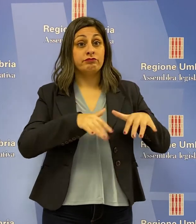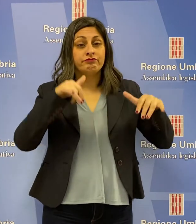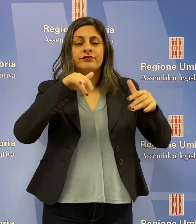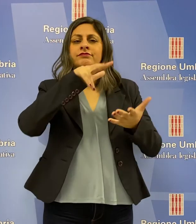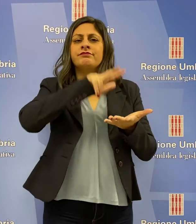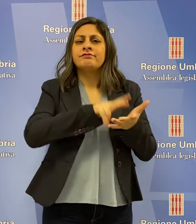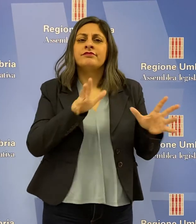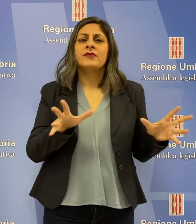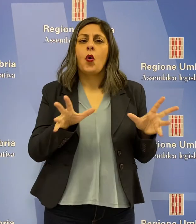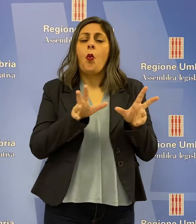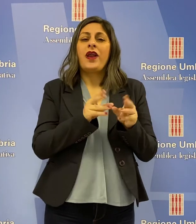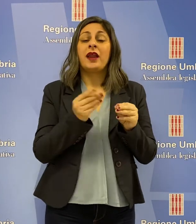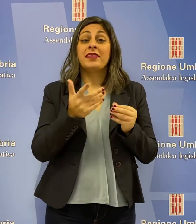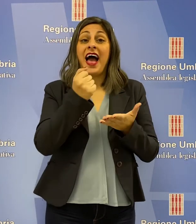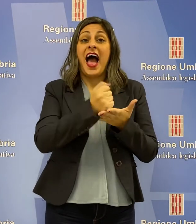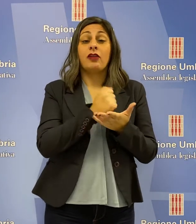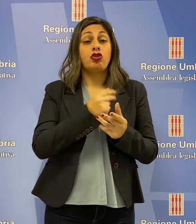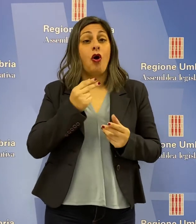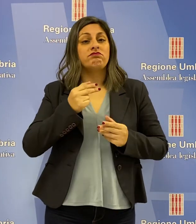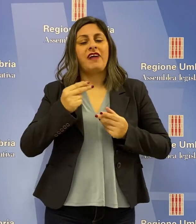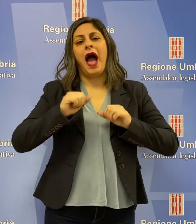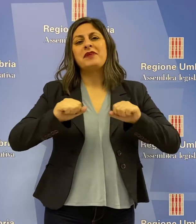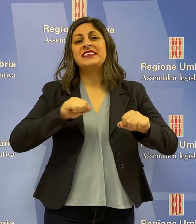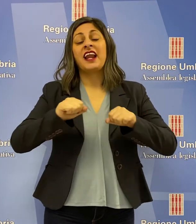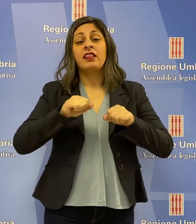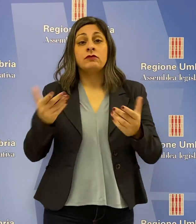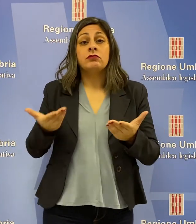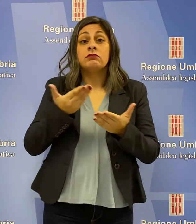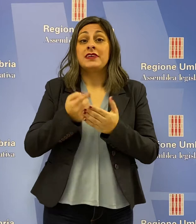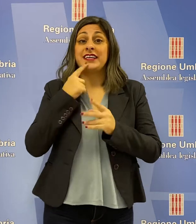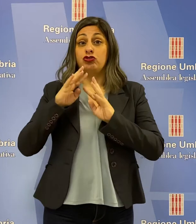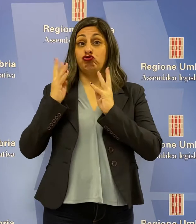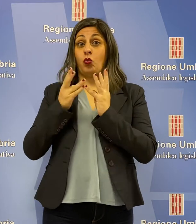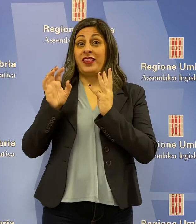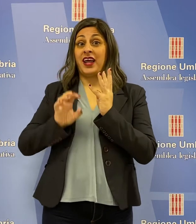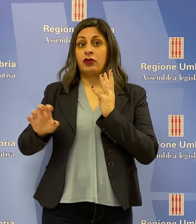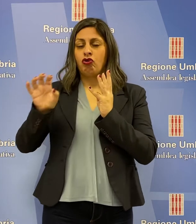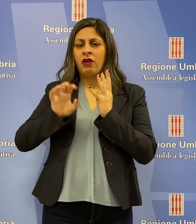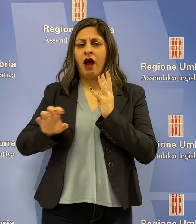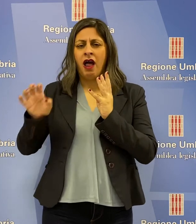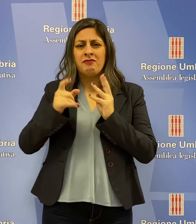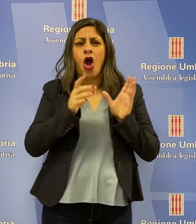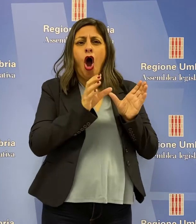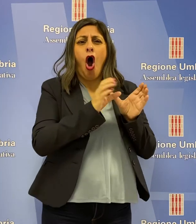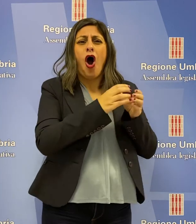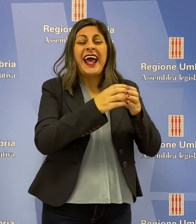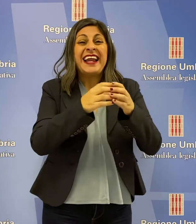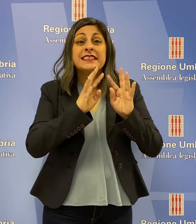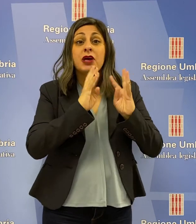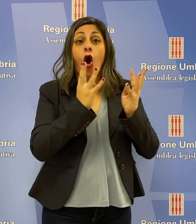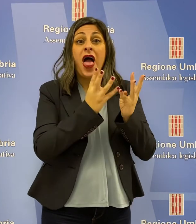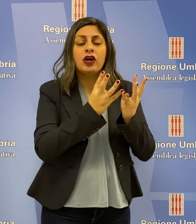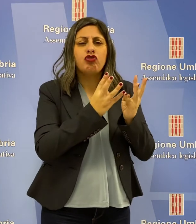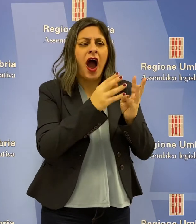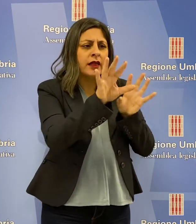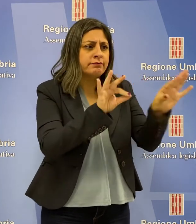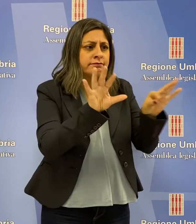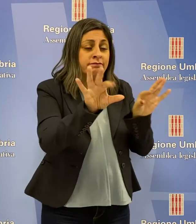Cesaroni ha approvato all'unanimità l'atto amministrativo proposto dalla Giunta regionale per l'individuazione degli organismi collegiali,